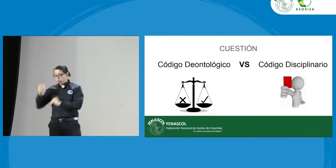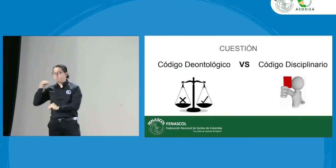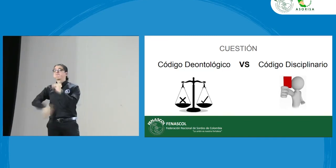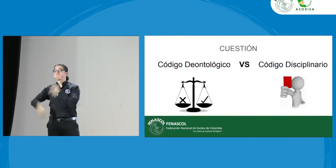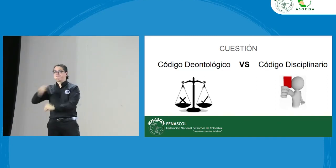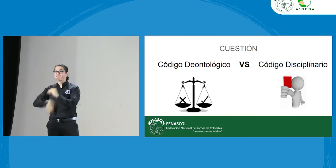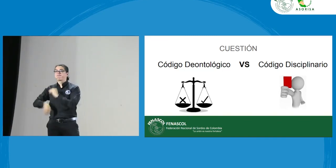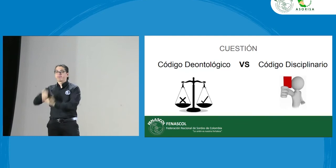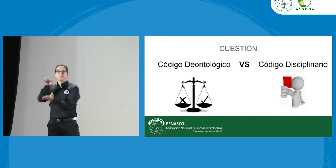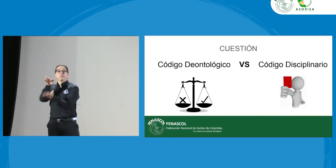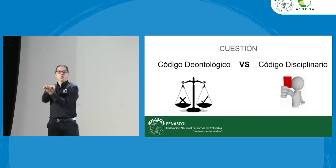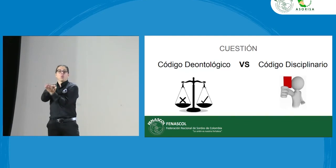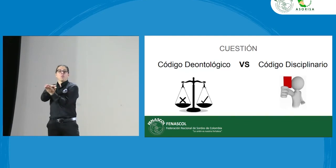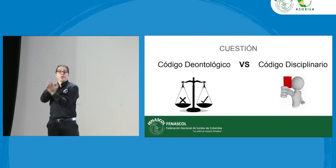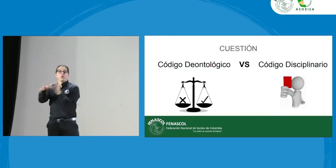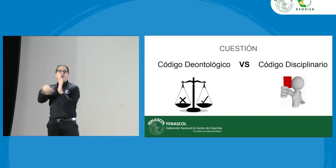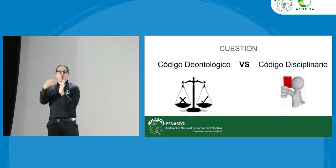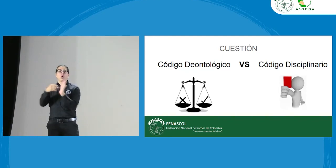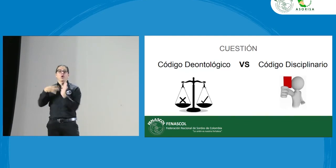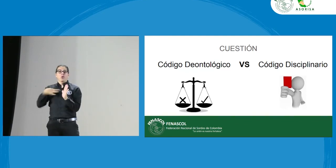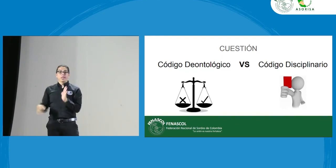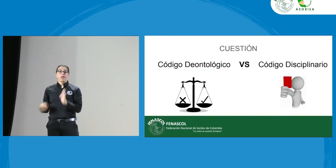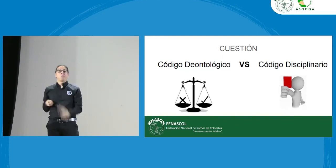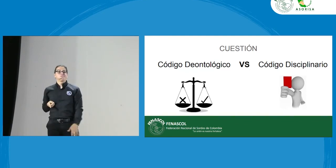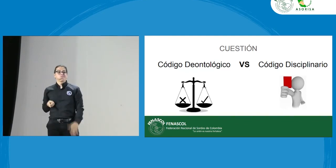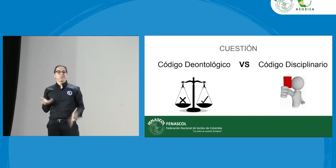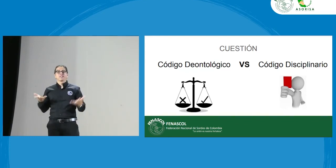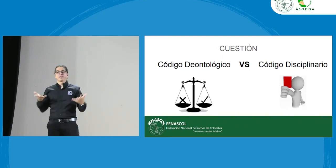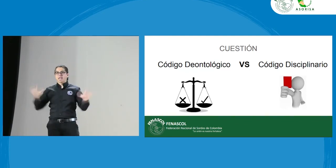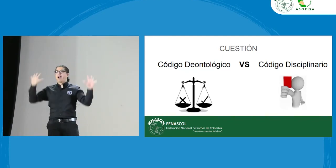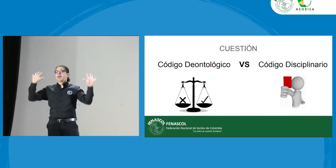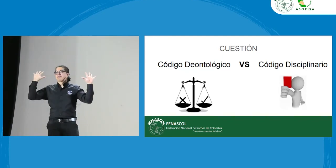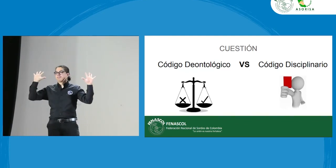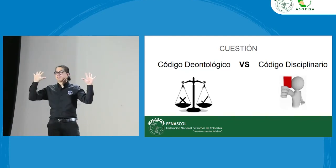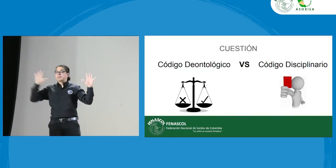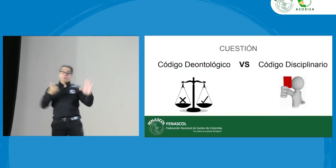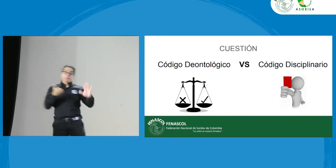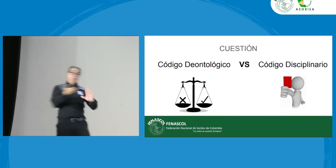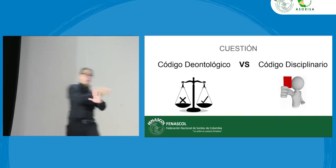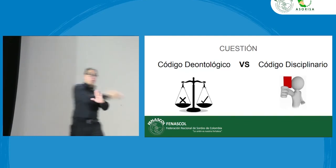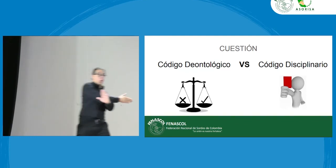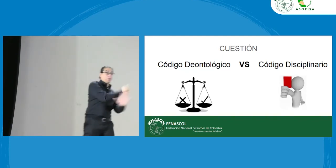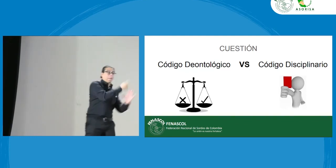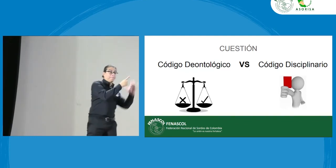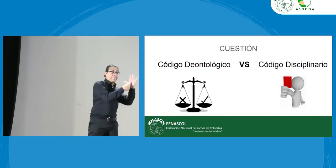desde FNASCOR ya se ha hecho todo este documento y se tiene el código de ética